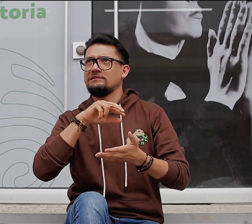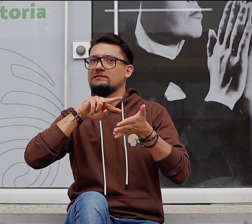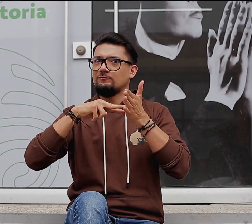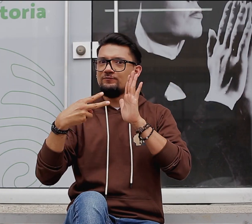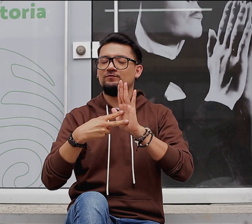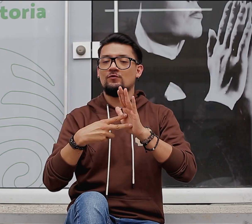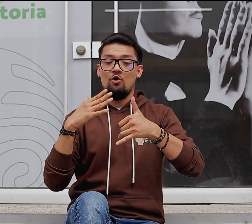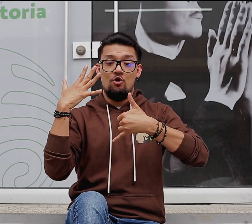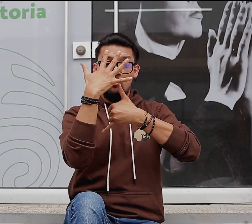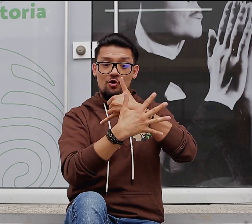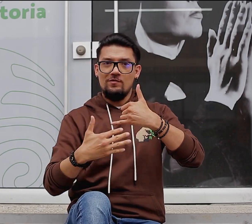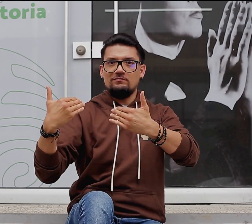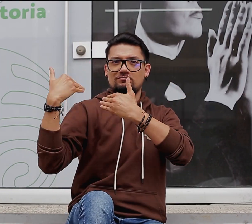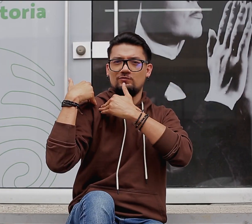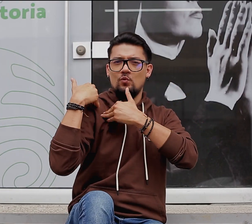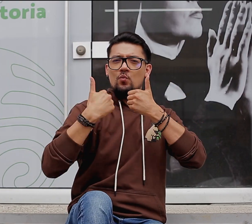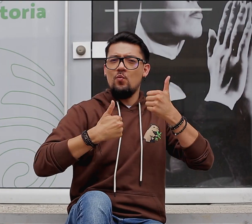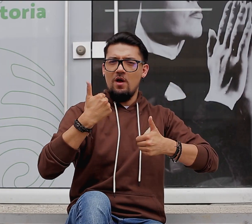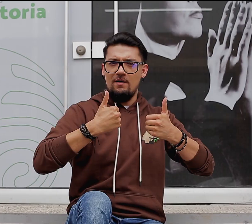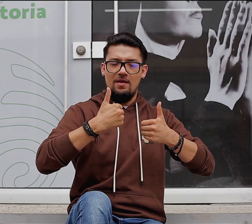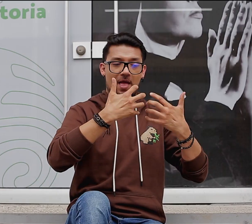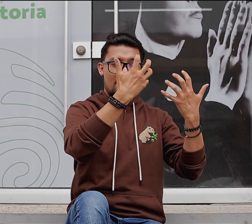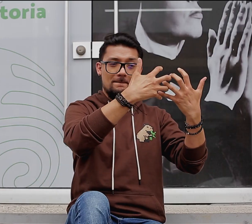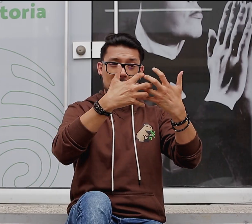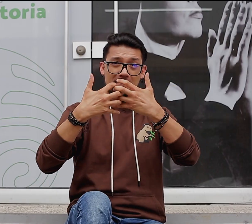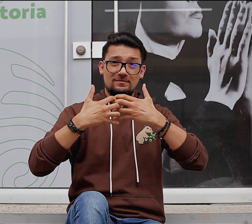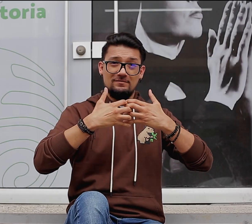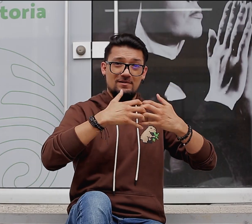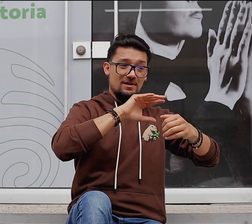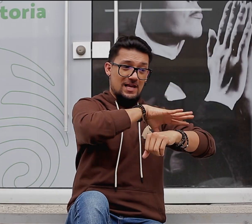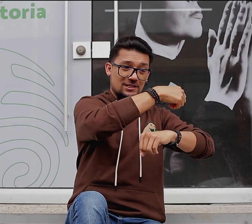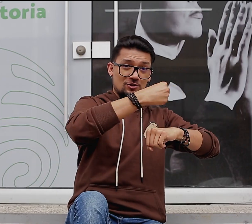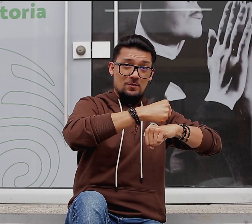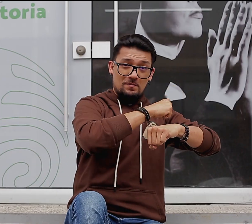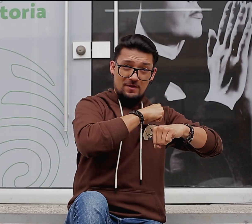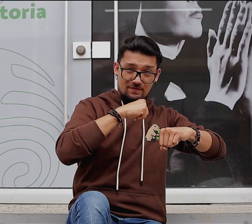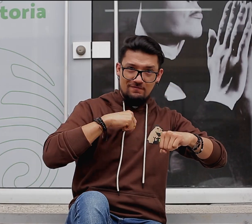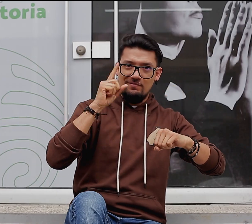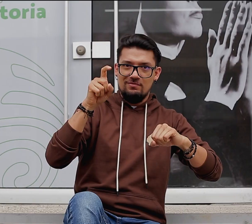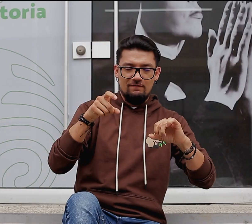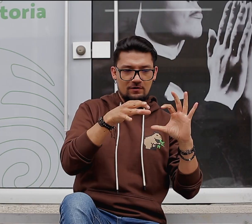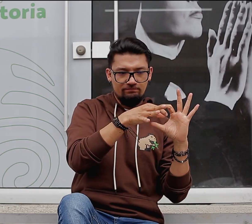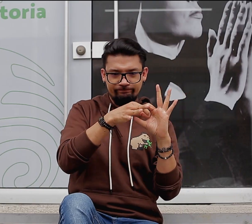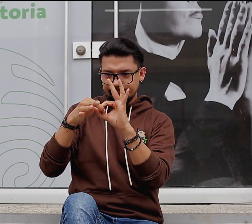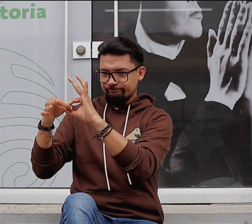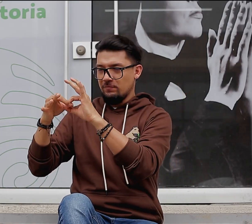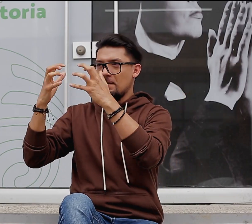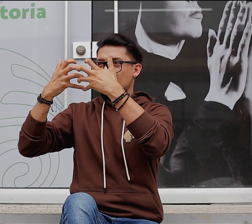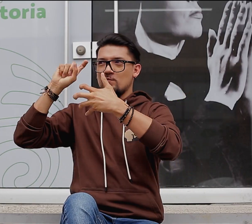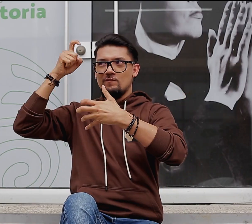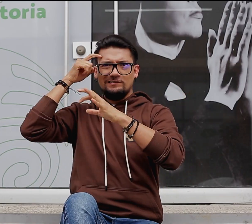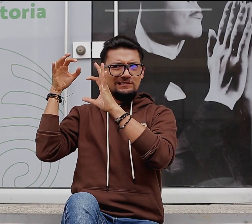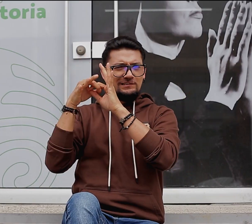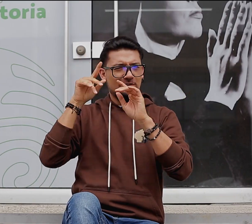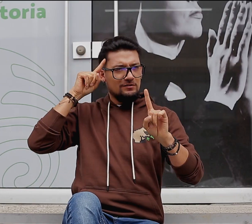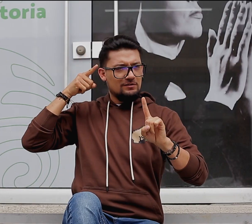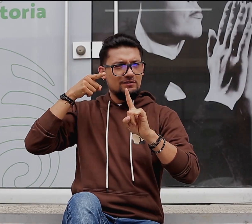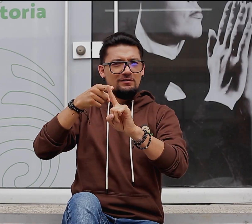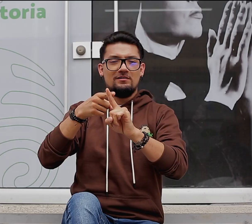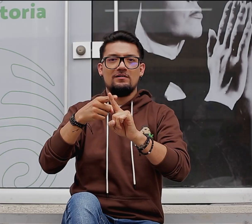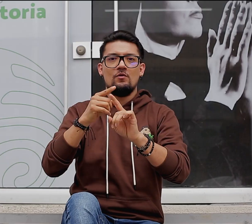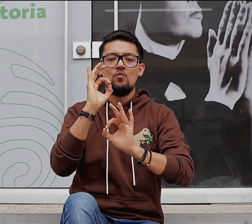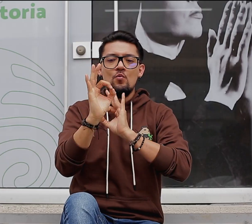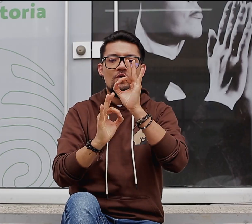manejar esta situación en el territorio, al igual que a los empresarios, ciudadanos y entidades gubernamentales. Debemos trabajar